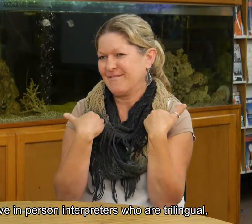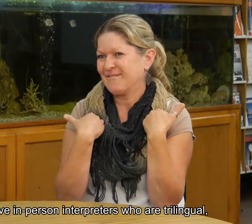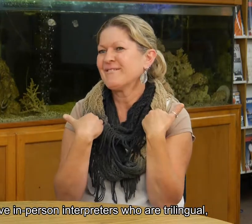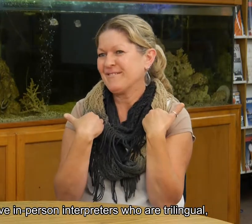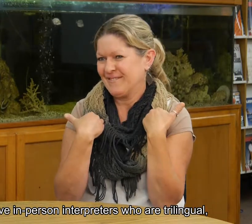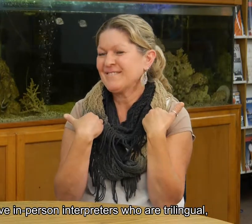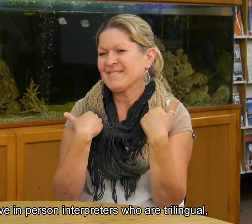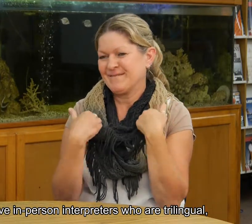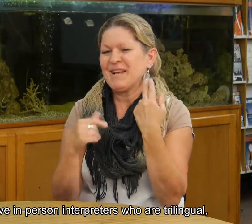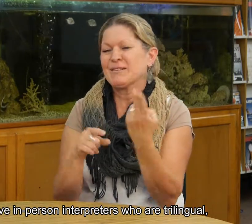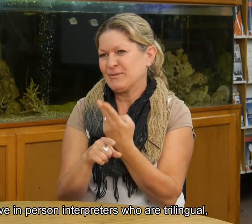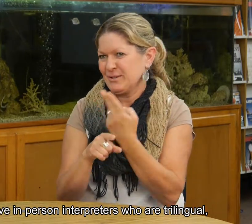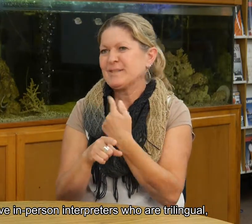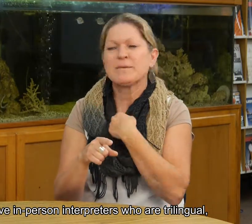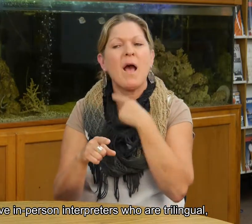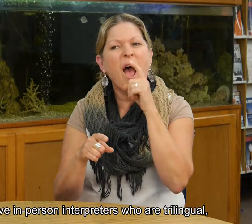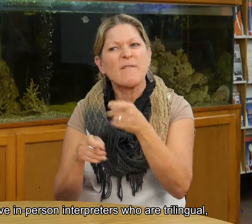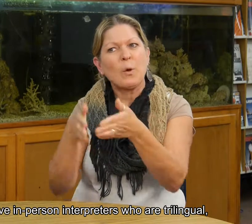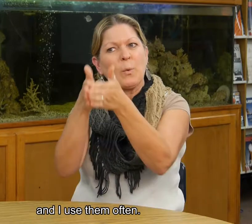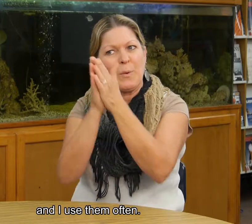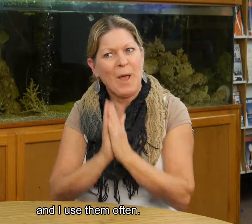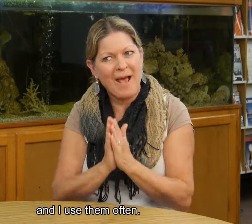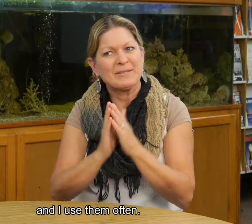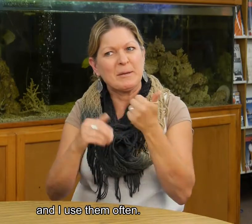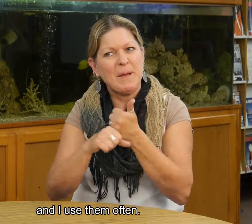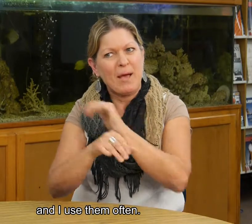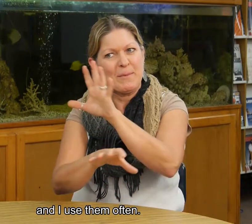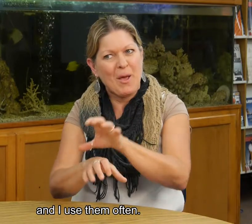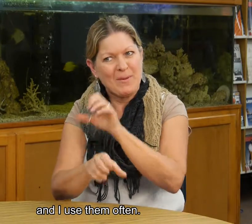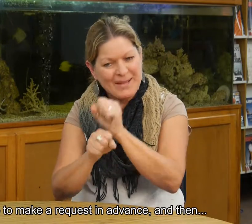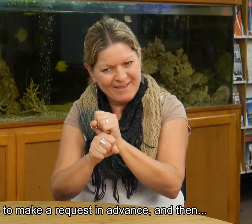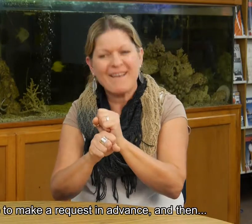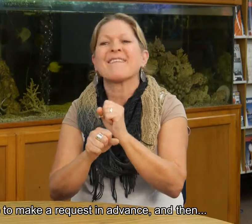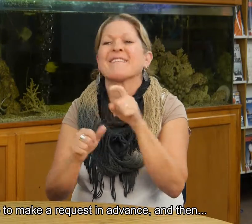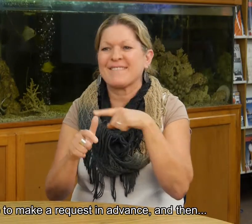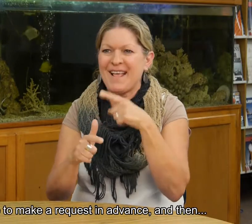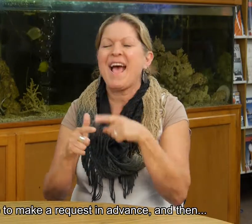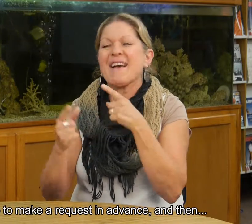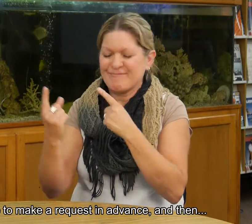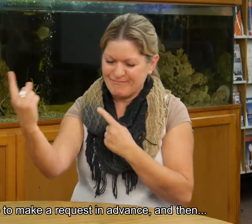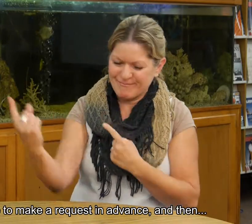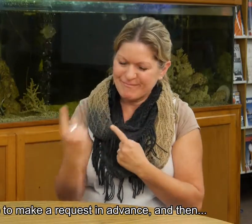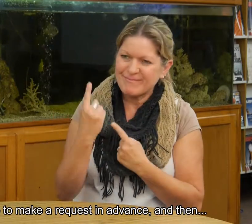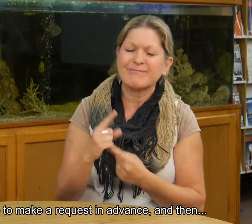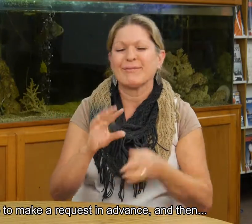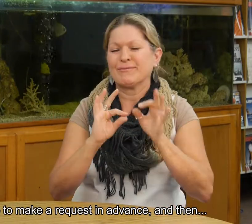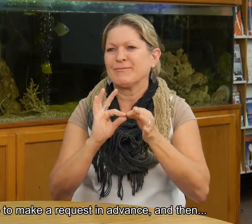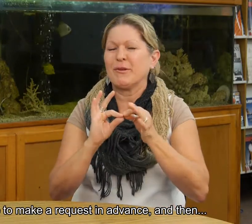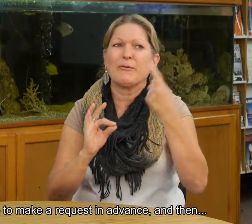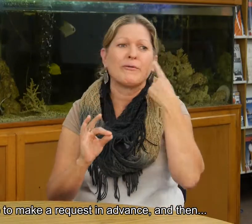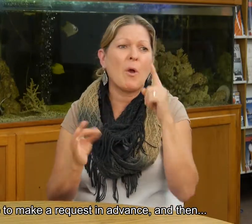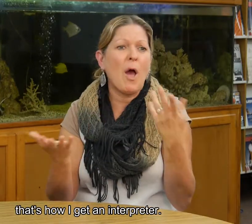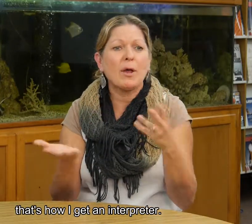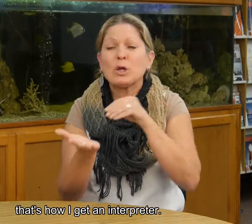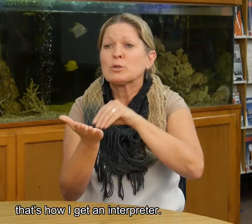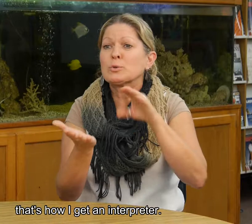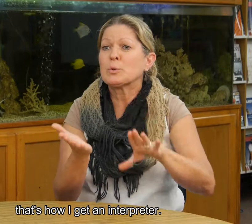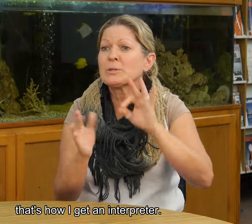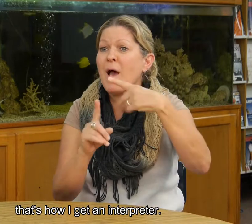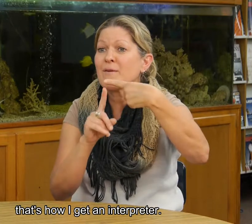intérpretes que son trilingües y los uso a menudo. Tengo que poner un pedido con antelación y entonces, a través